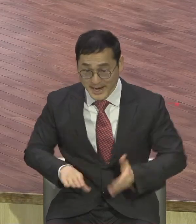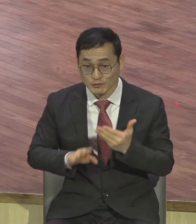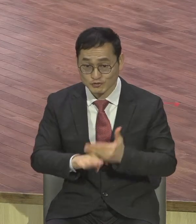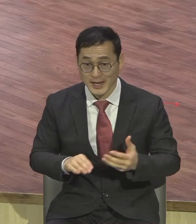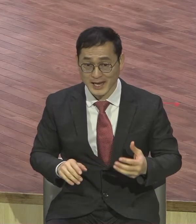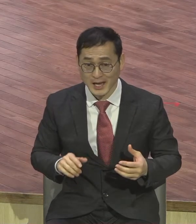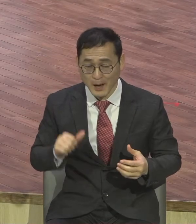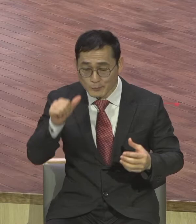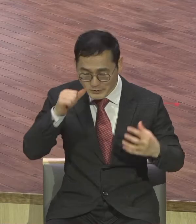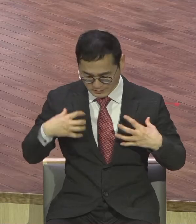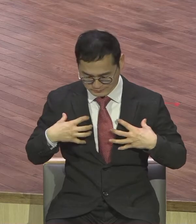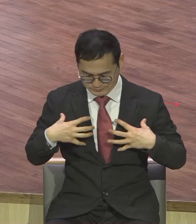아멘 아나제